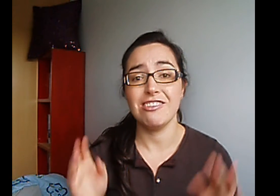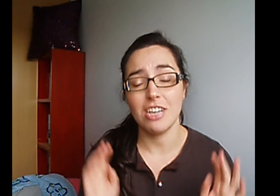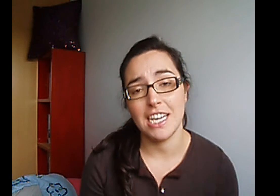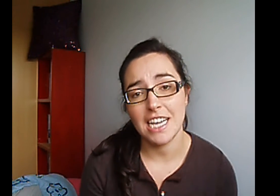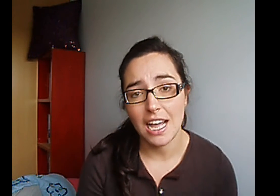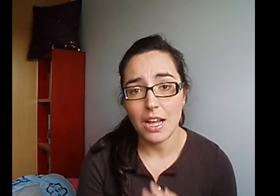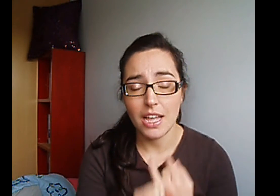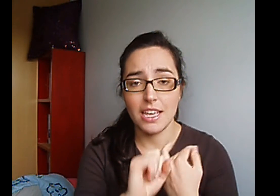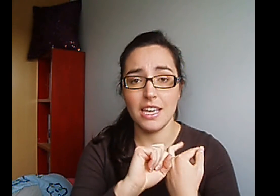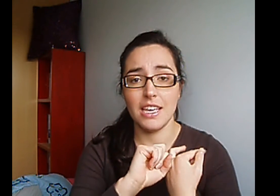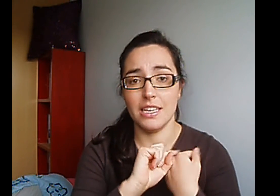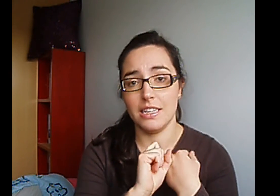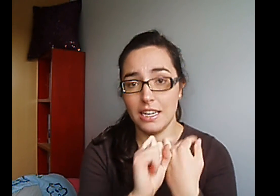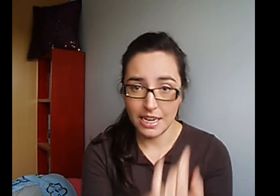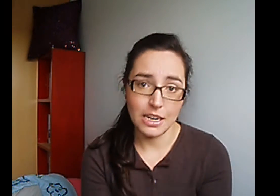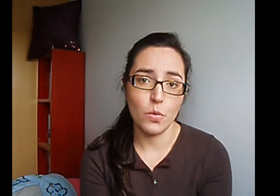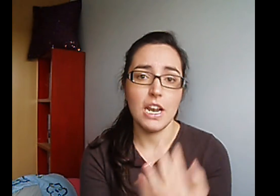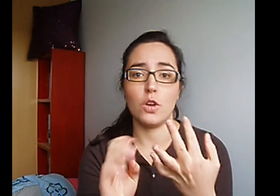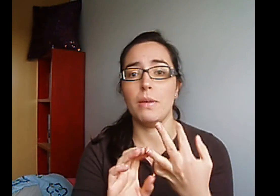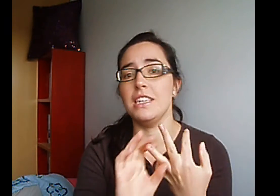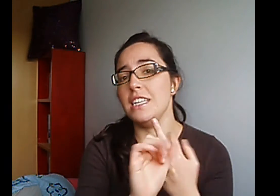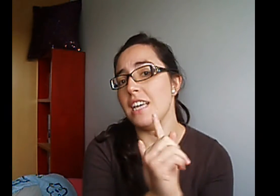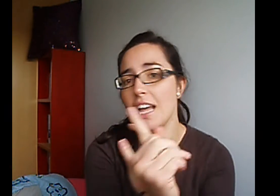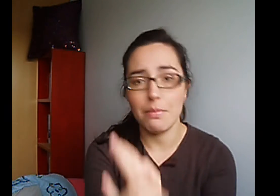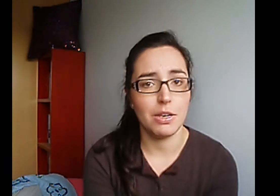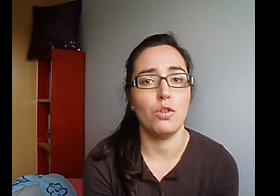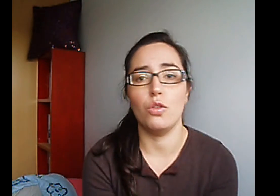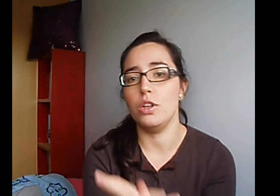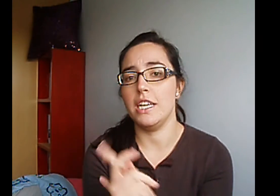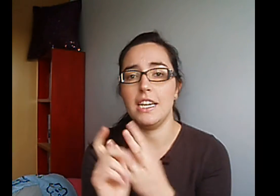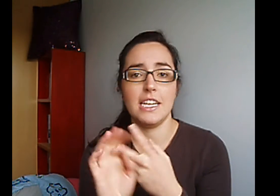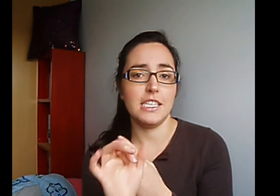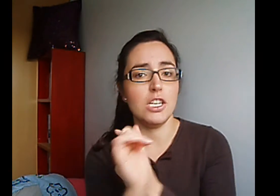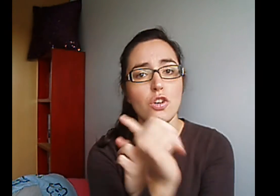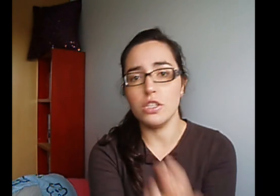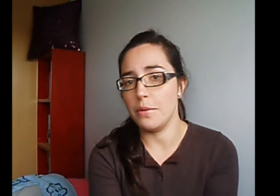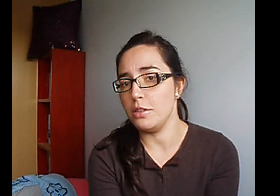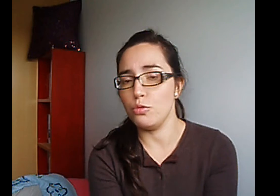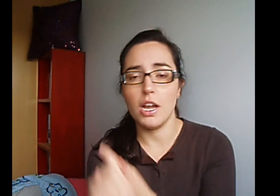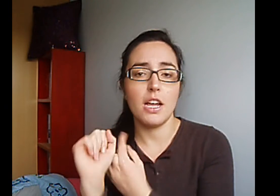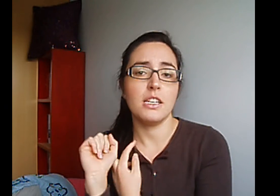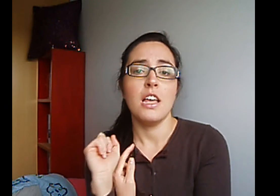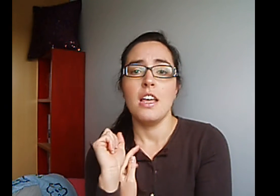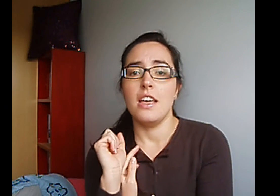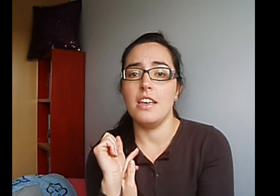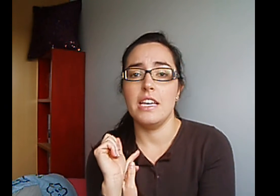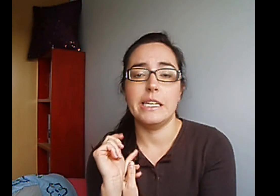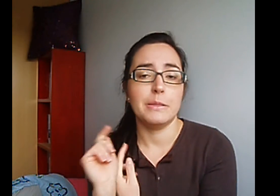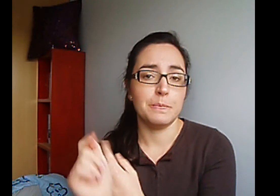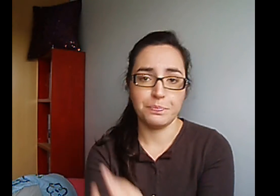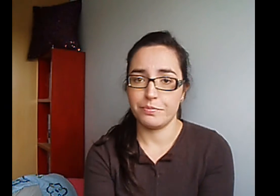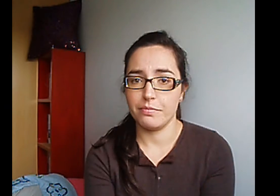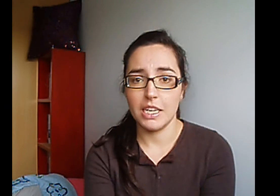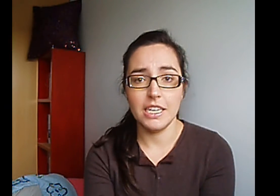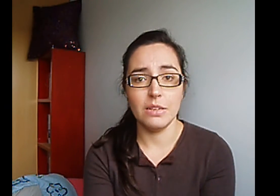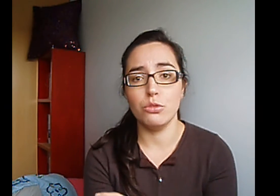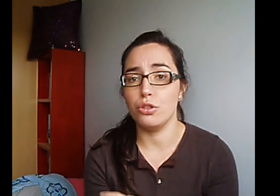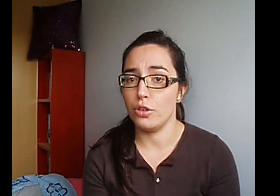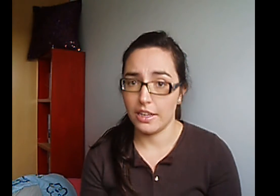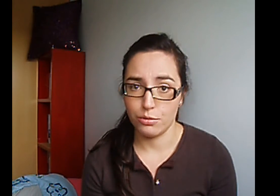Ella lee novela romántica Pero lee clásicos De aventuras Y mucho de Young Adult